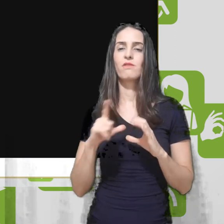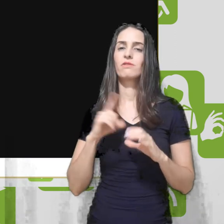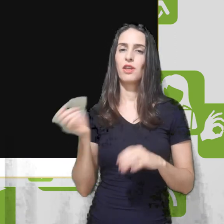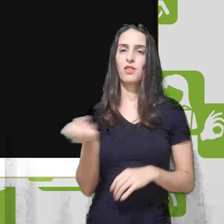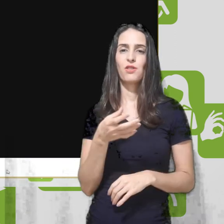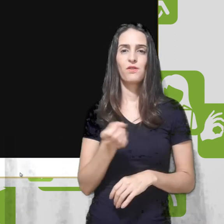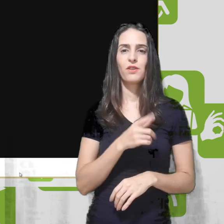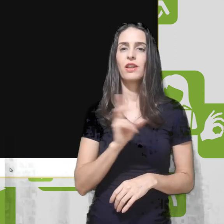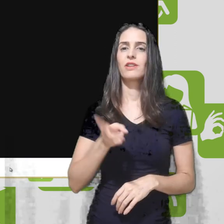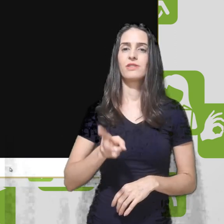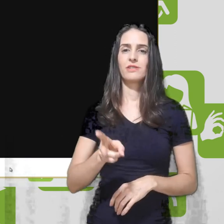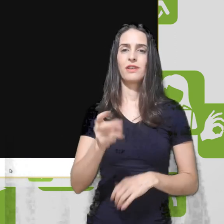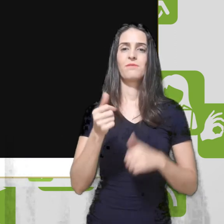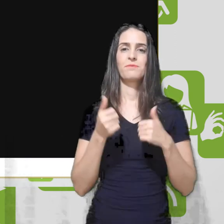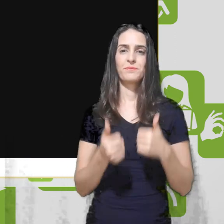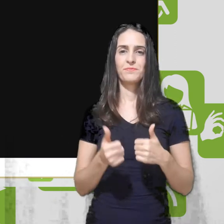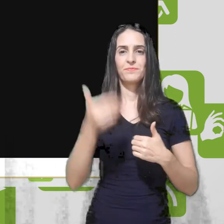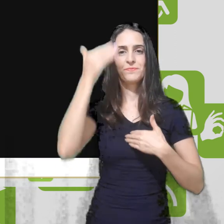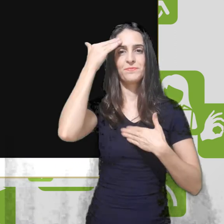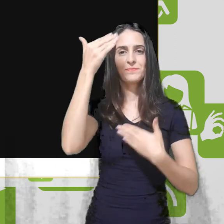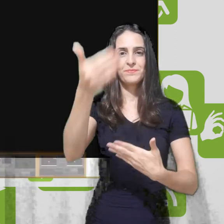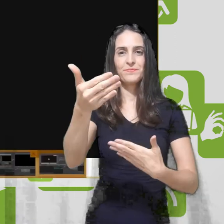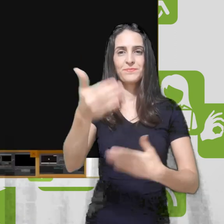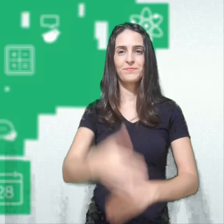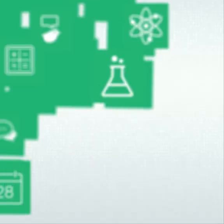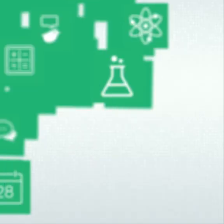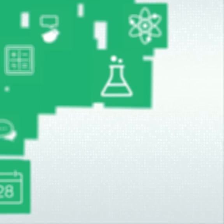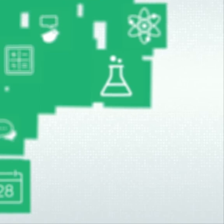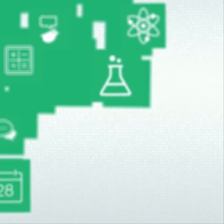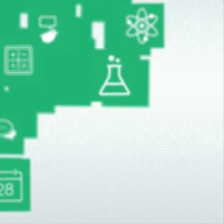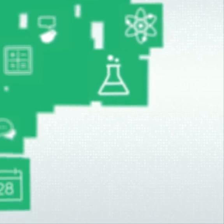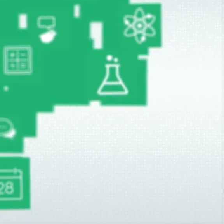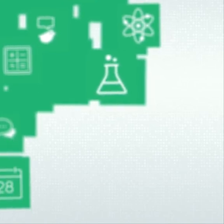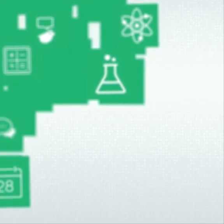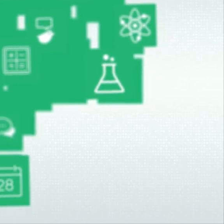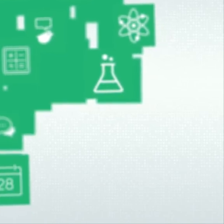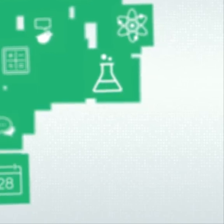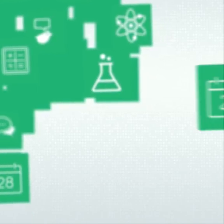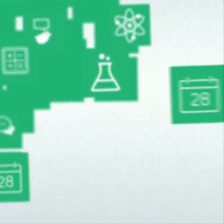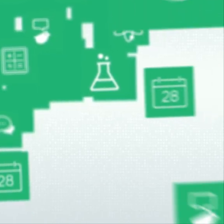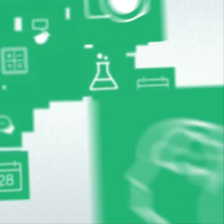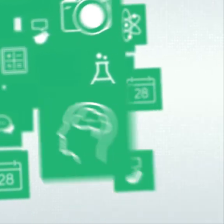ter novidades aí sempre. Obrigado! E aí